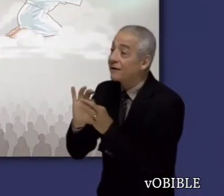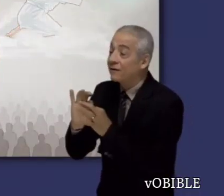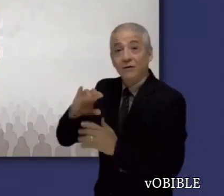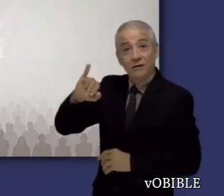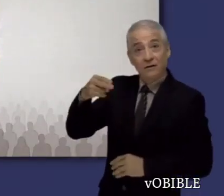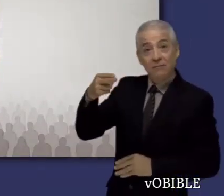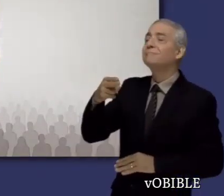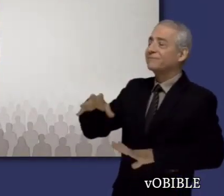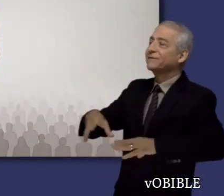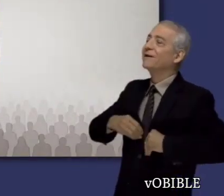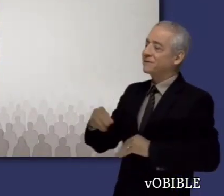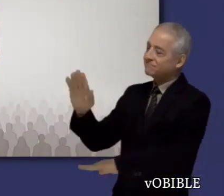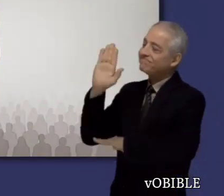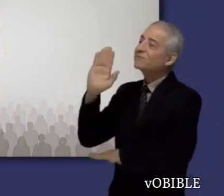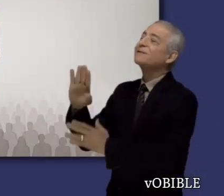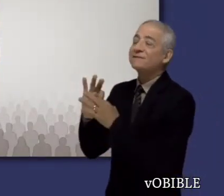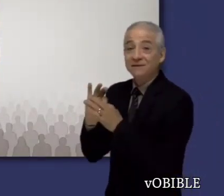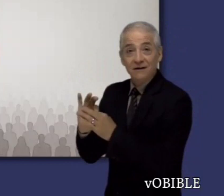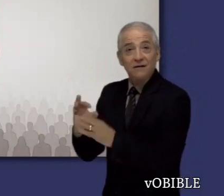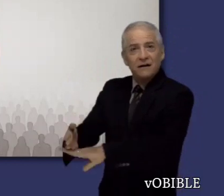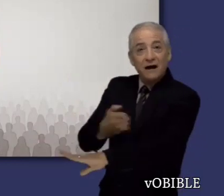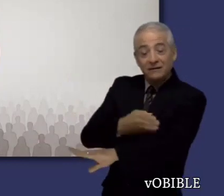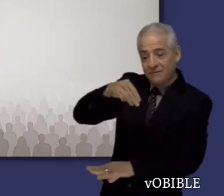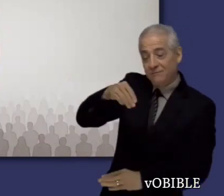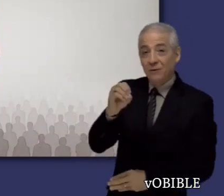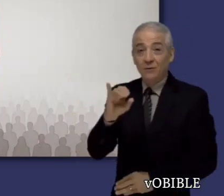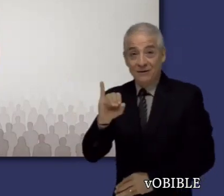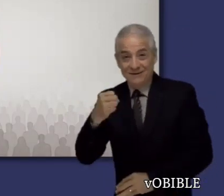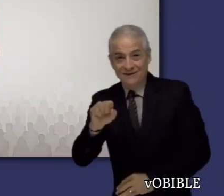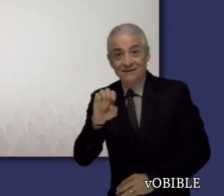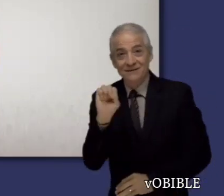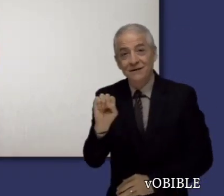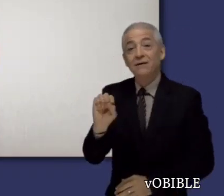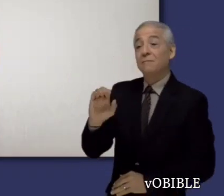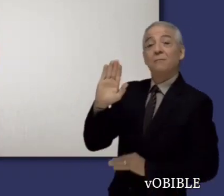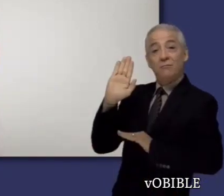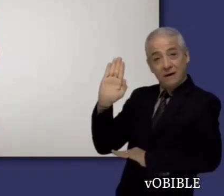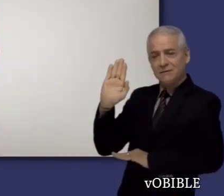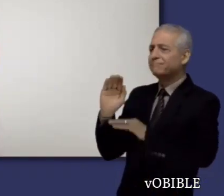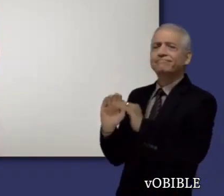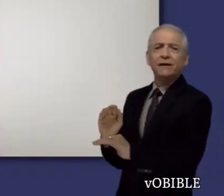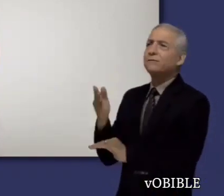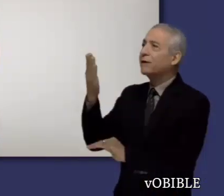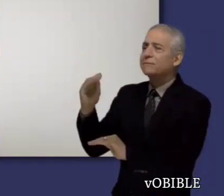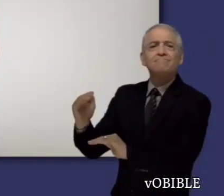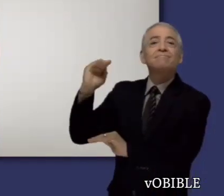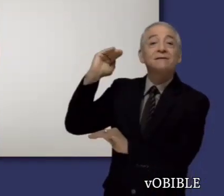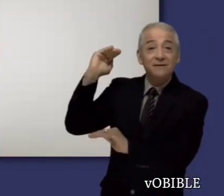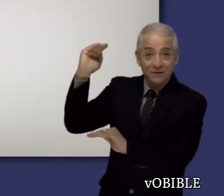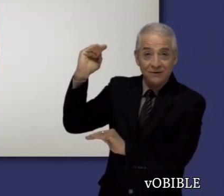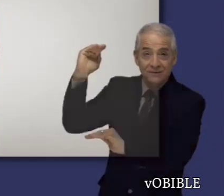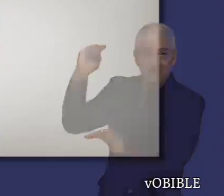una vez y para siempre. El sacrificio de Jesús también pone la base para un nuevo pacto. Un pacto mejor que el que Dios